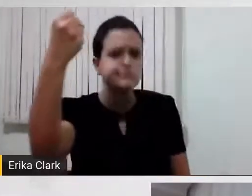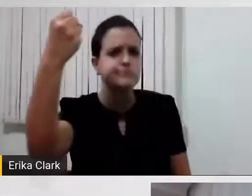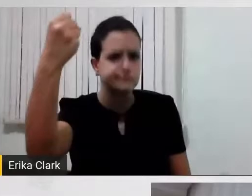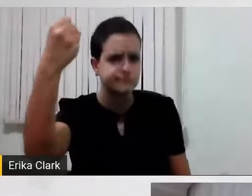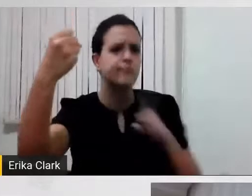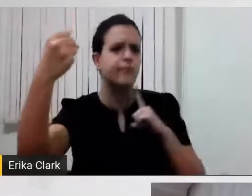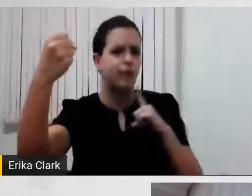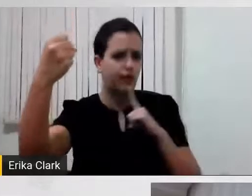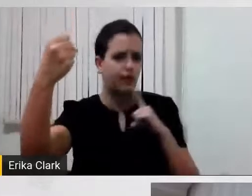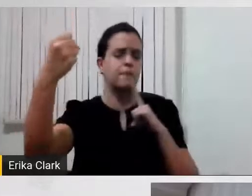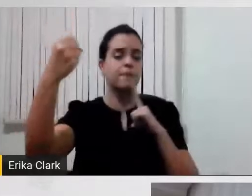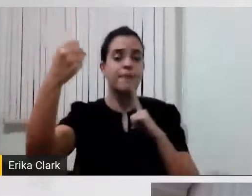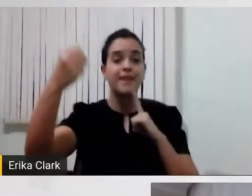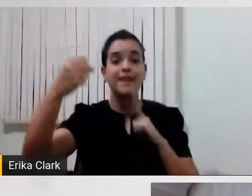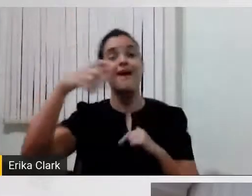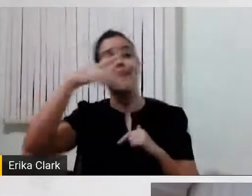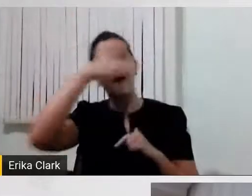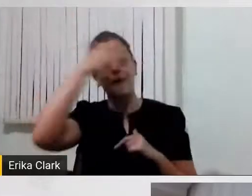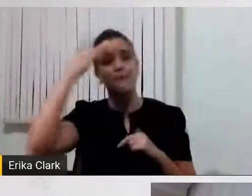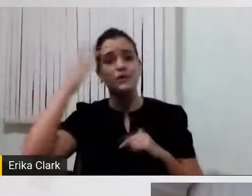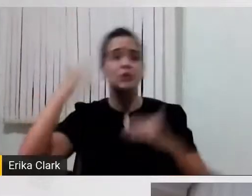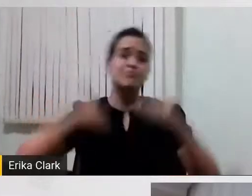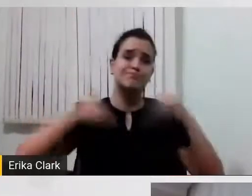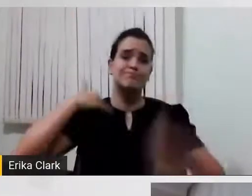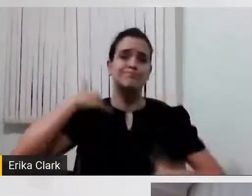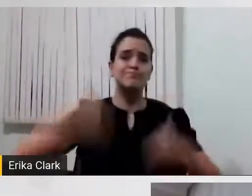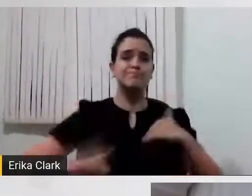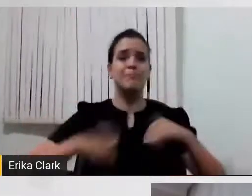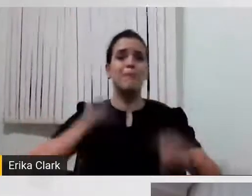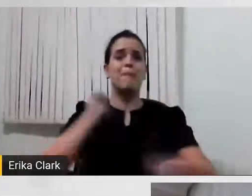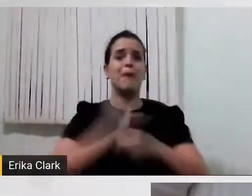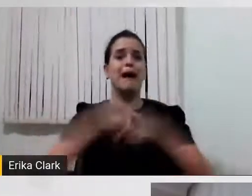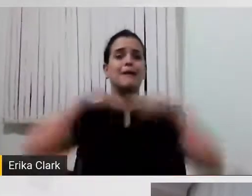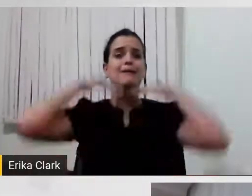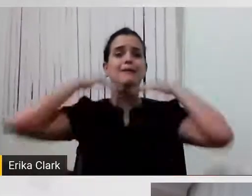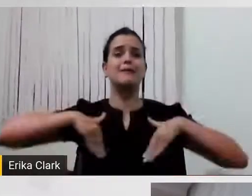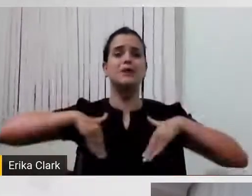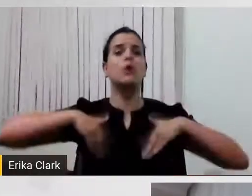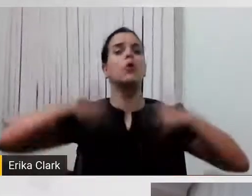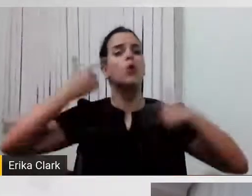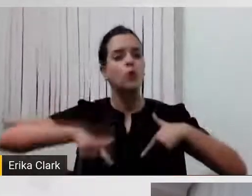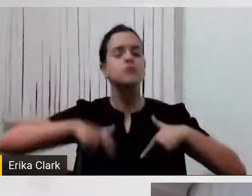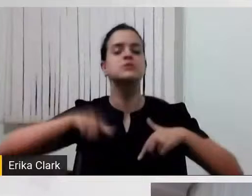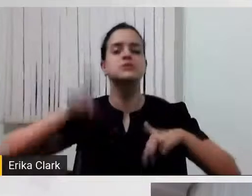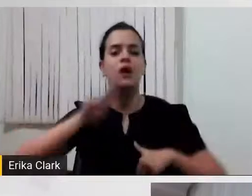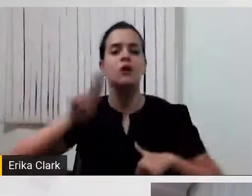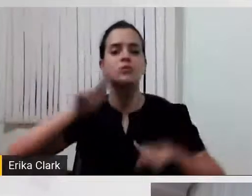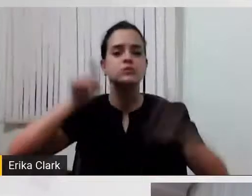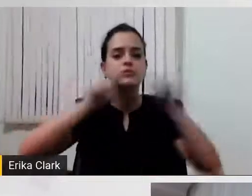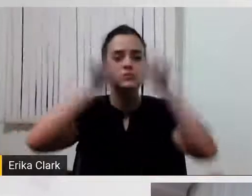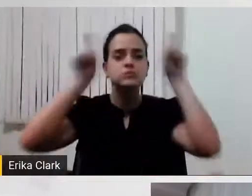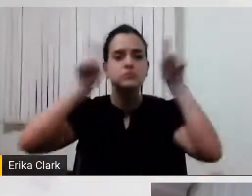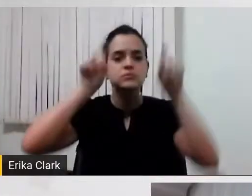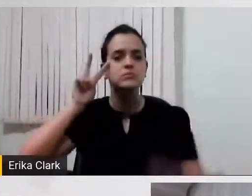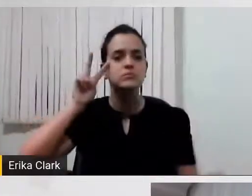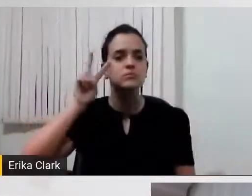pessoa tetraplégica, por exemplo, usar o computador com o movimento ocular, com o movimento e parada ou com o movimento e piscar.